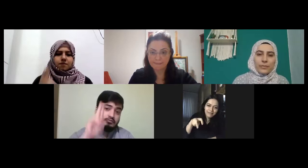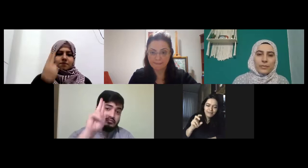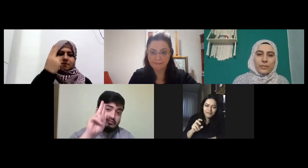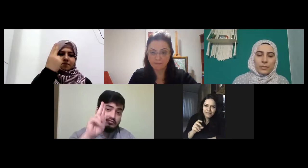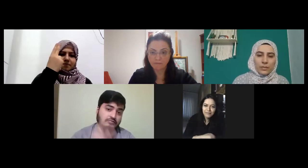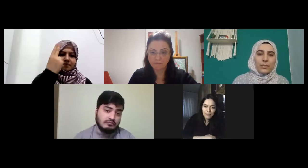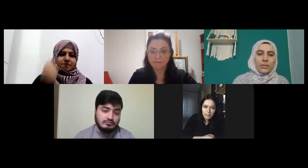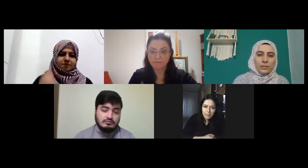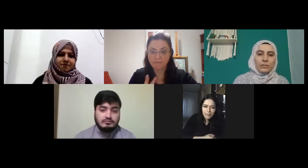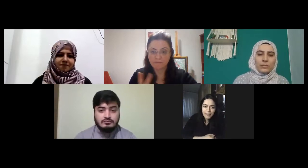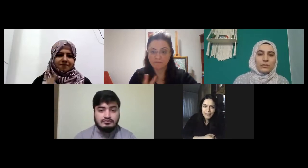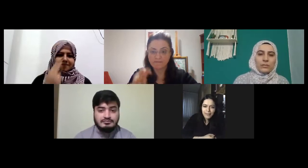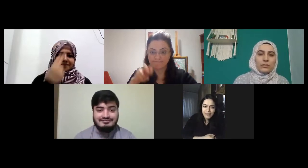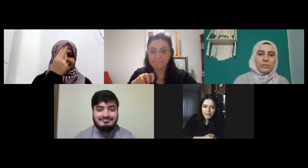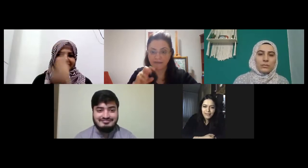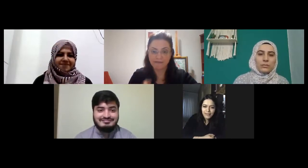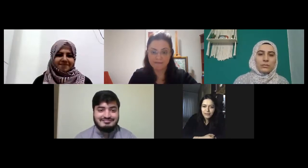gibi